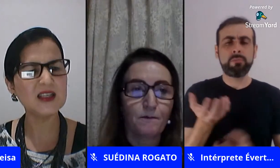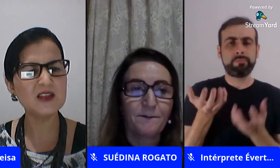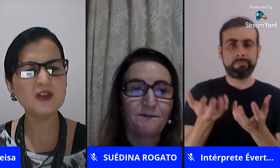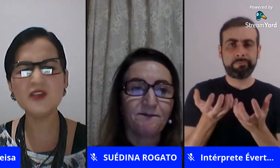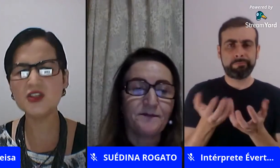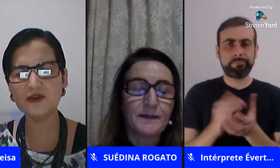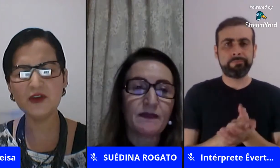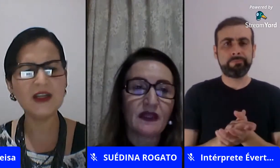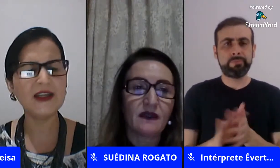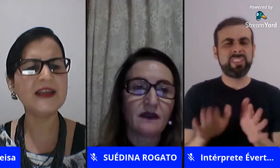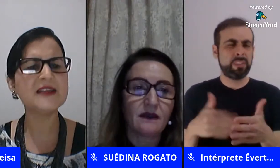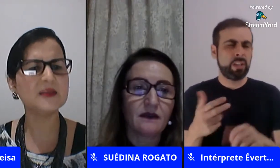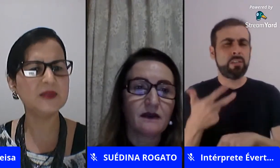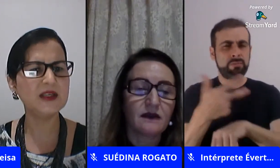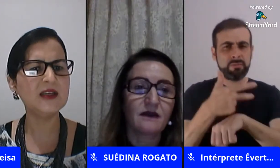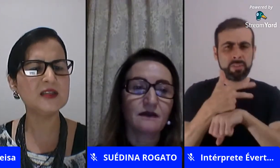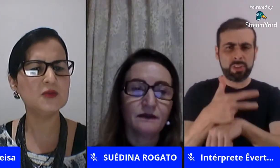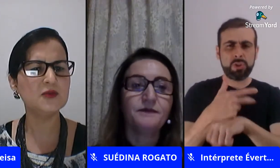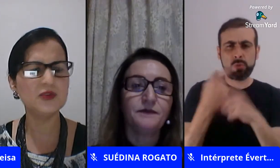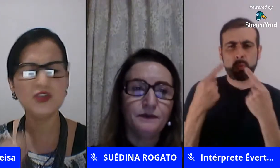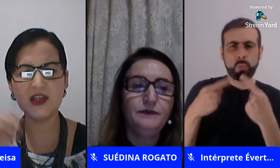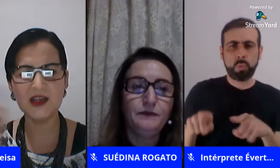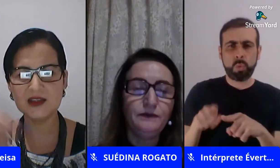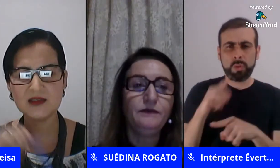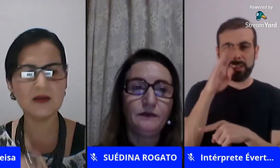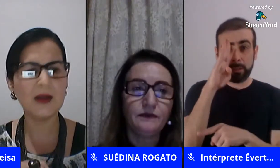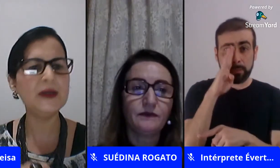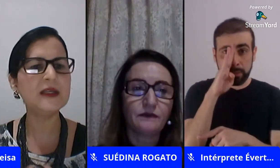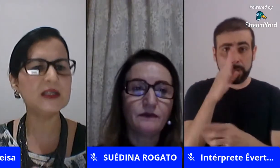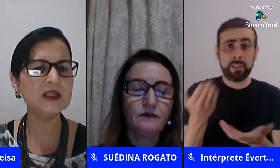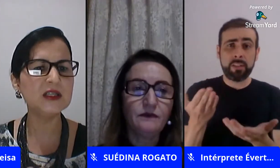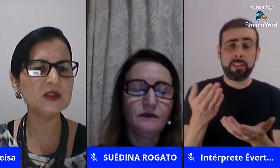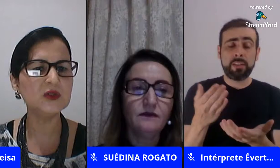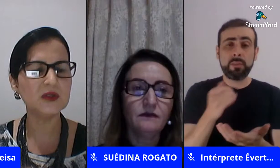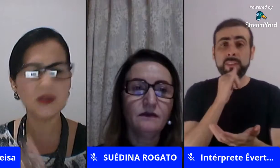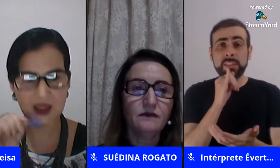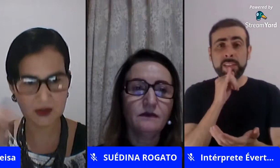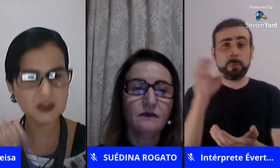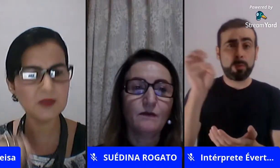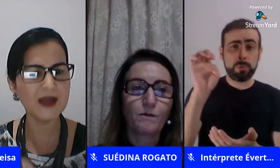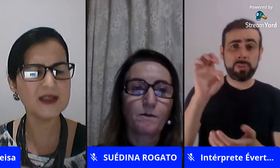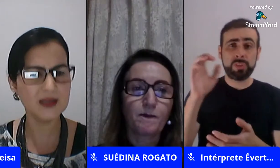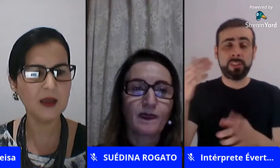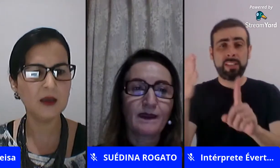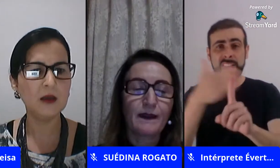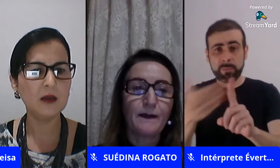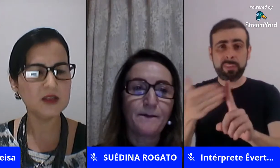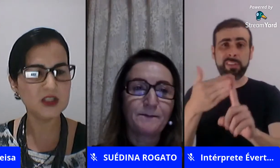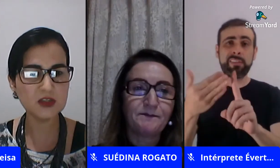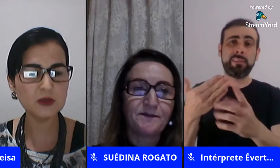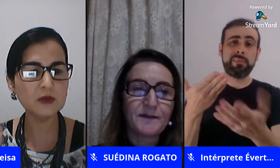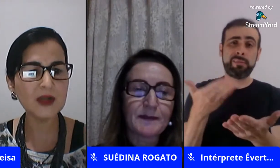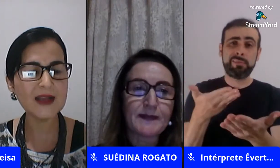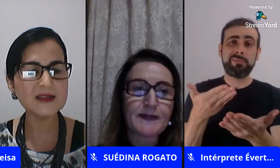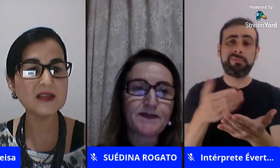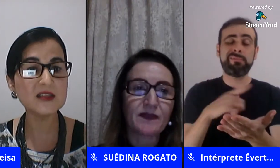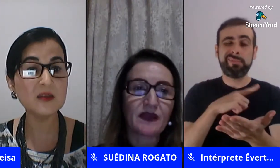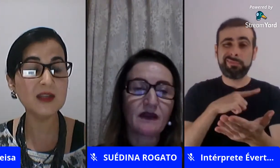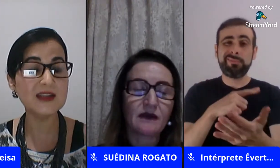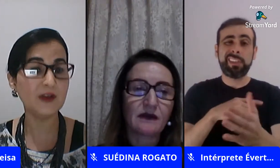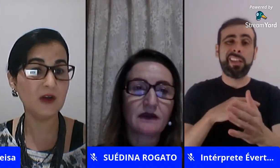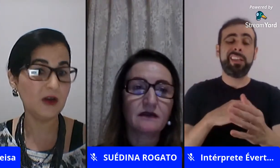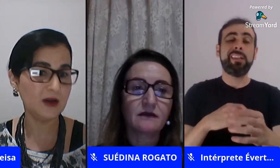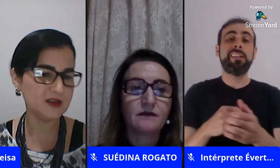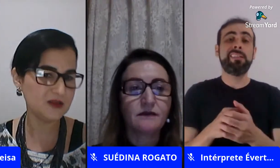aí trazer uns vídeos de violência mesmo de gays apanhando na reunião de pais é desestruturar